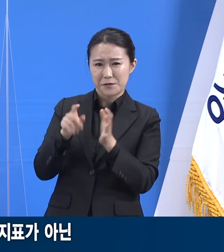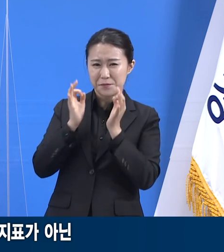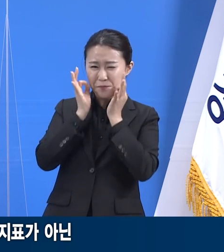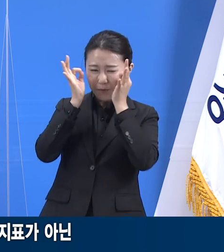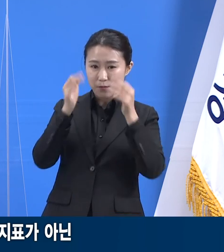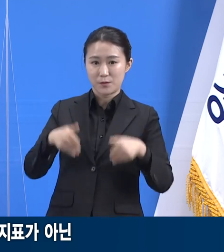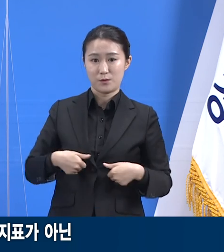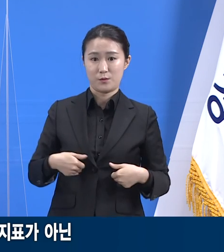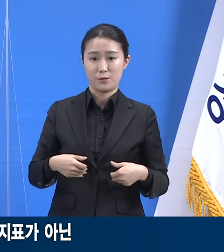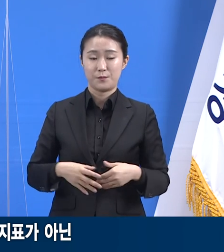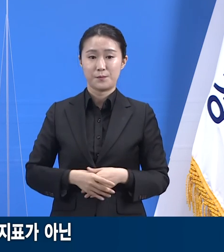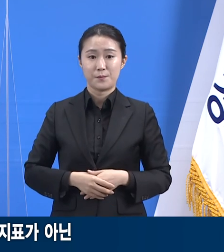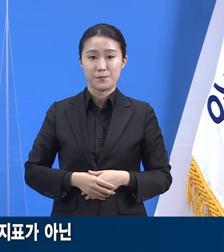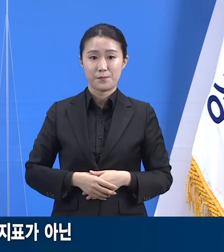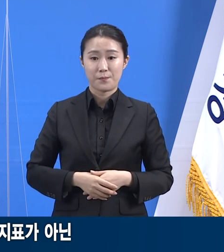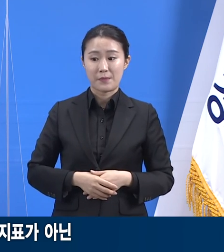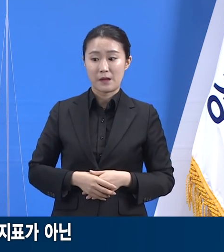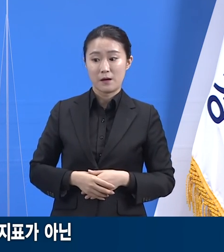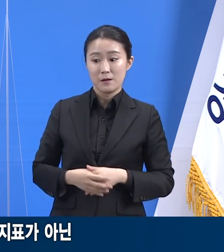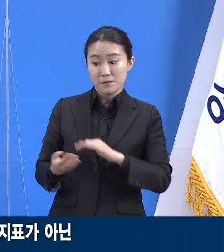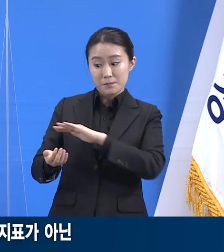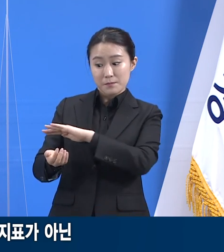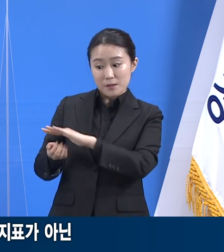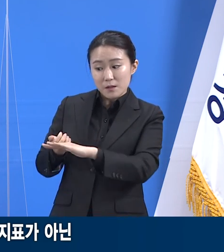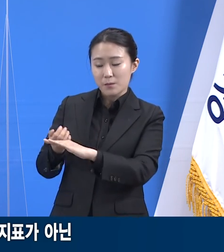준비할 시간을 확보하는 데 용이해집니다.